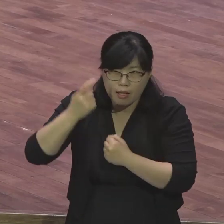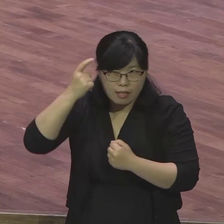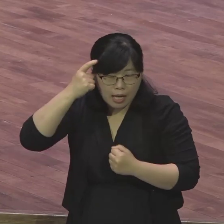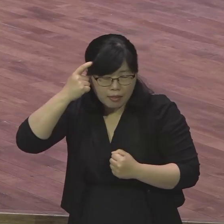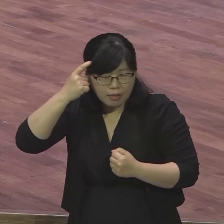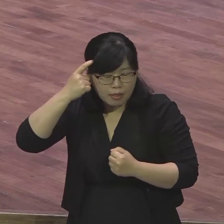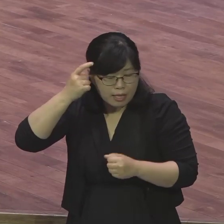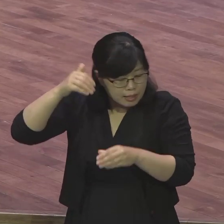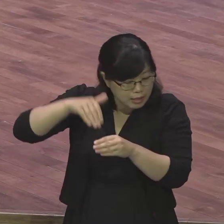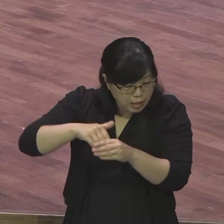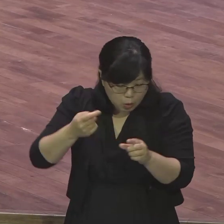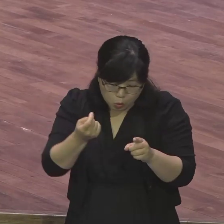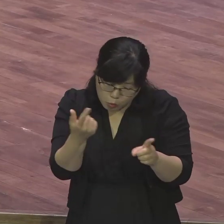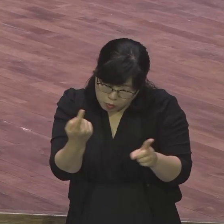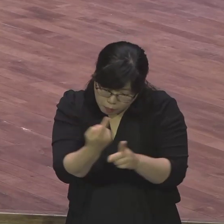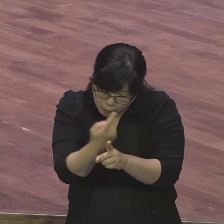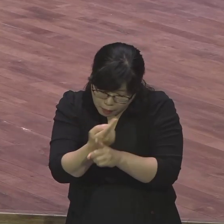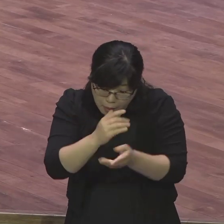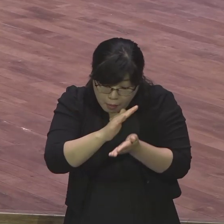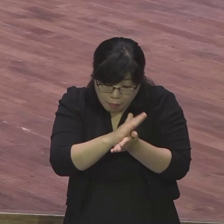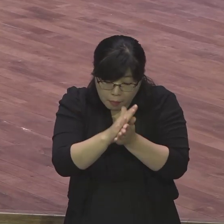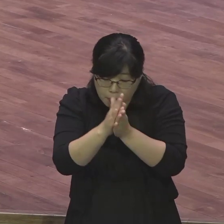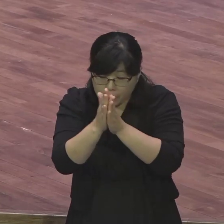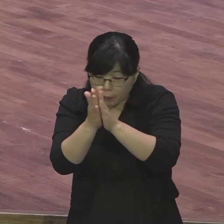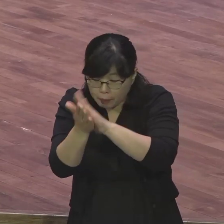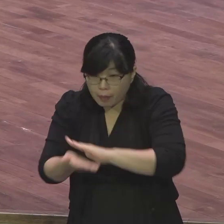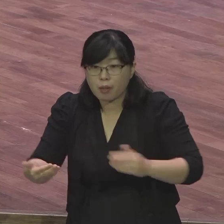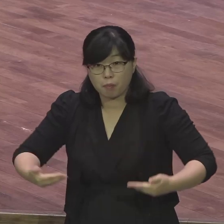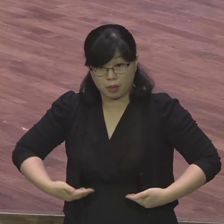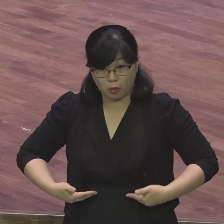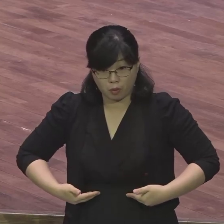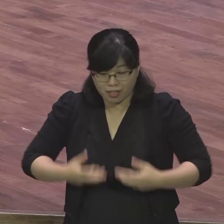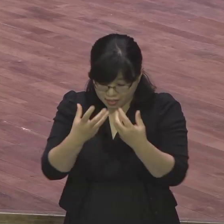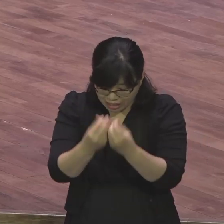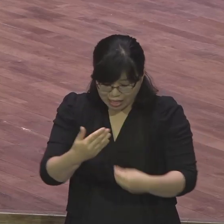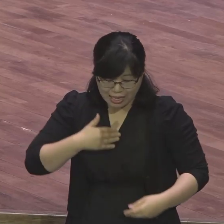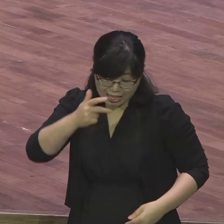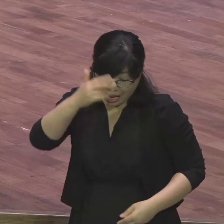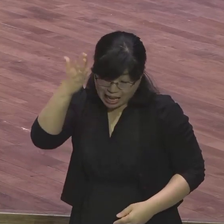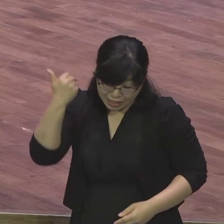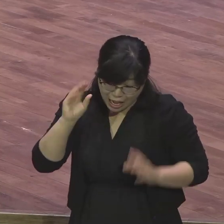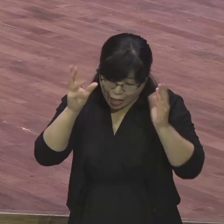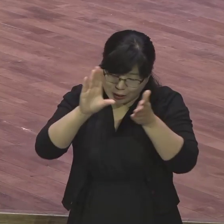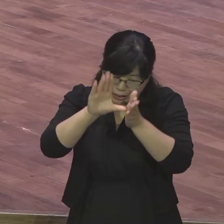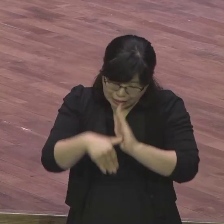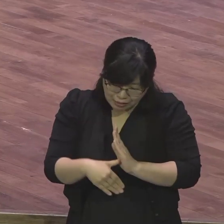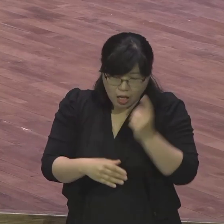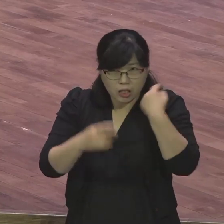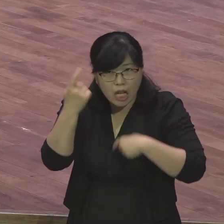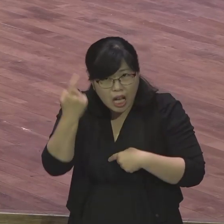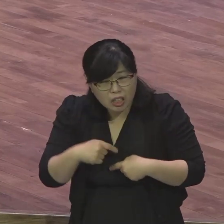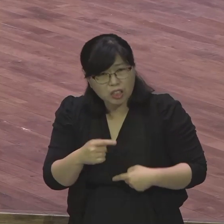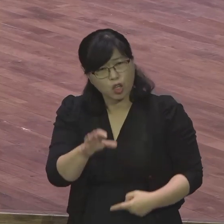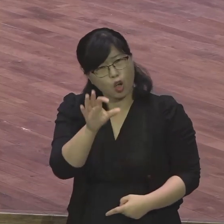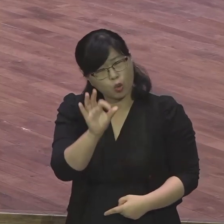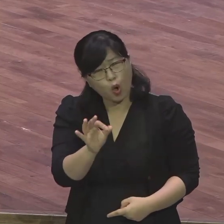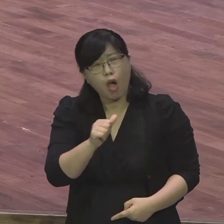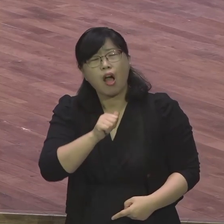시절 어려웠던 시절 자기도 모르게 가지고 있는 그런 상처들 그런 아픔들 하나하나 말씀을 통해